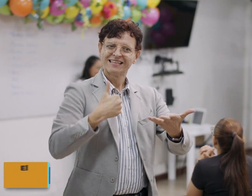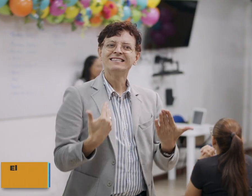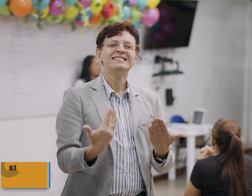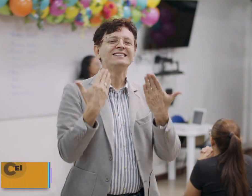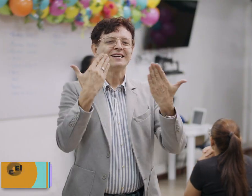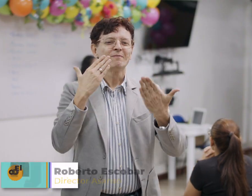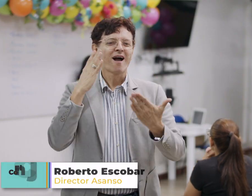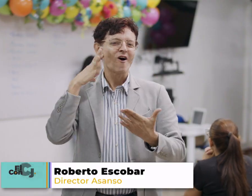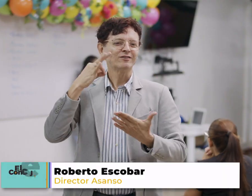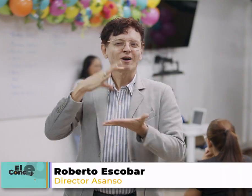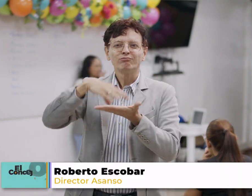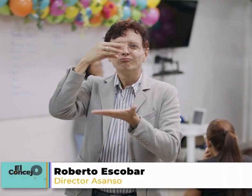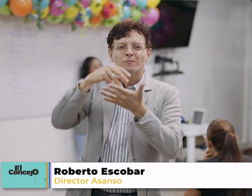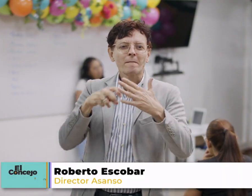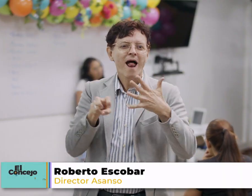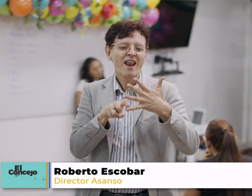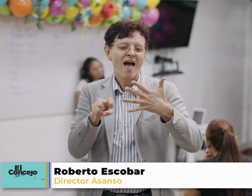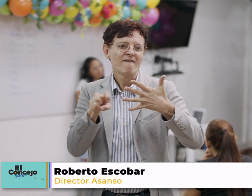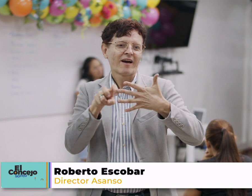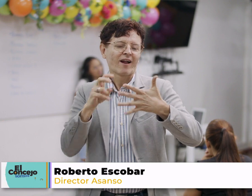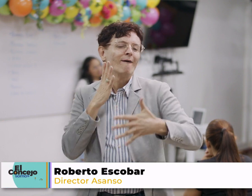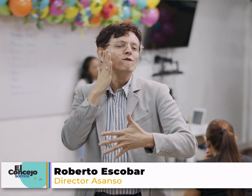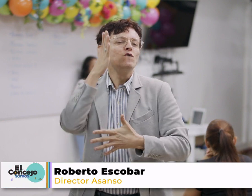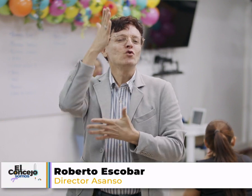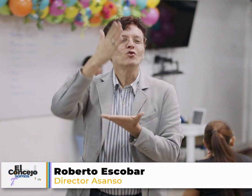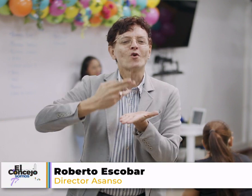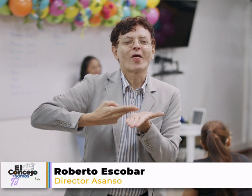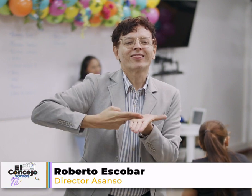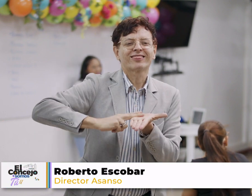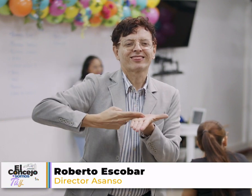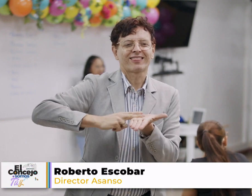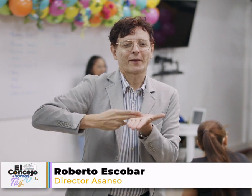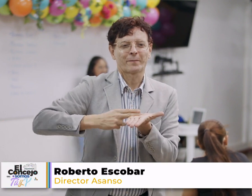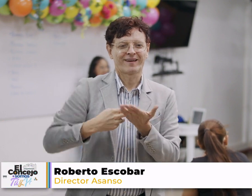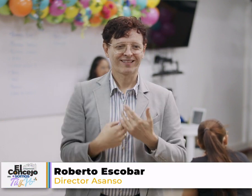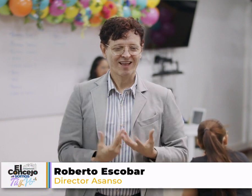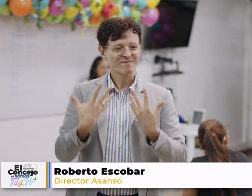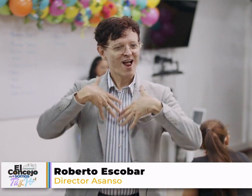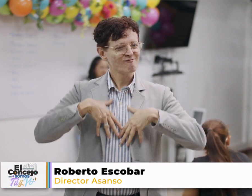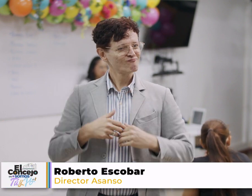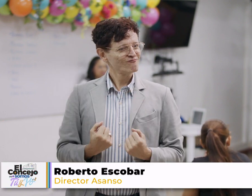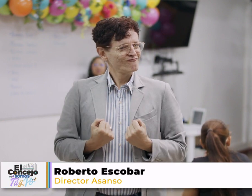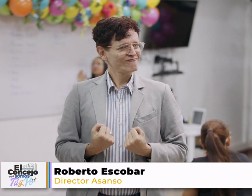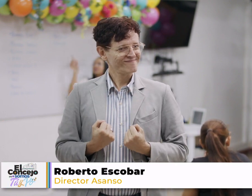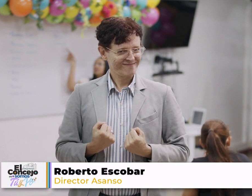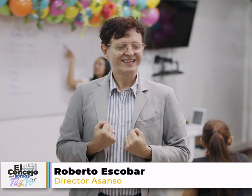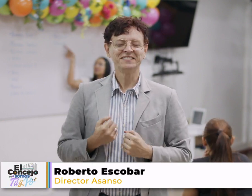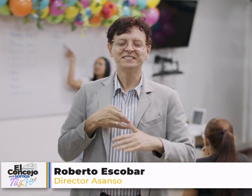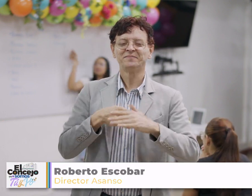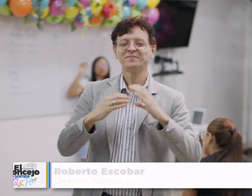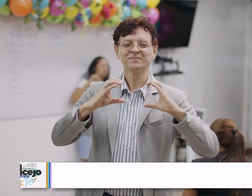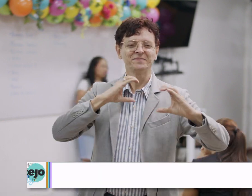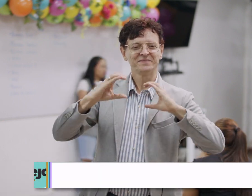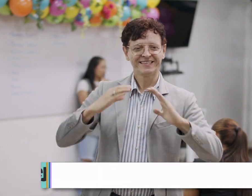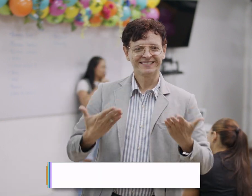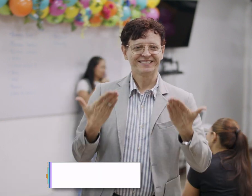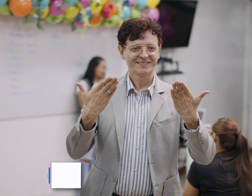adquirirlo realmente sirve a las personas oyentes cuando ya se certifican en los diferentes niveles y